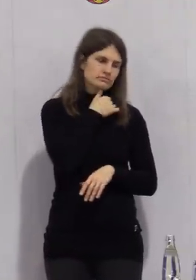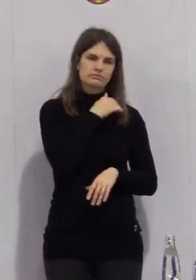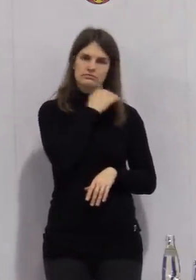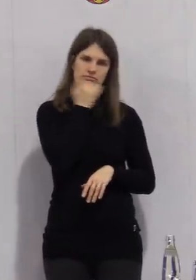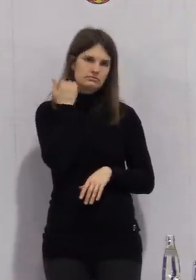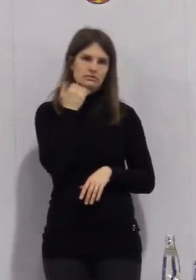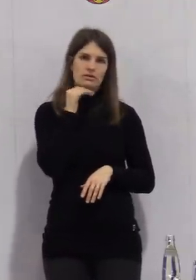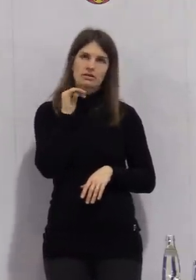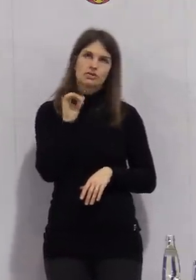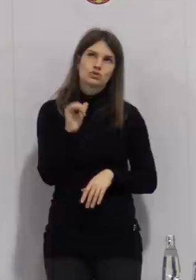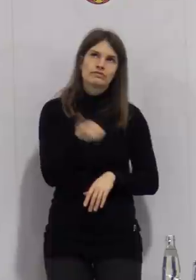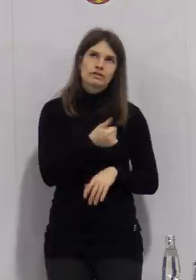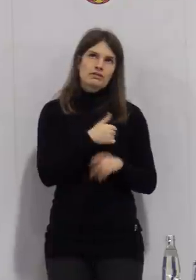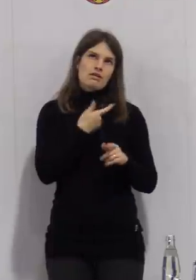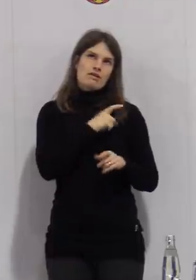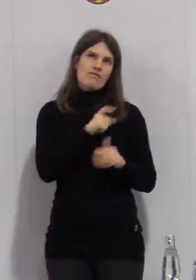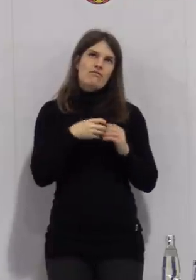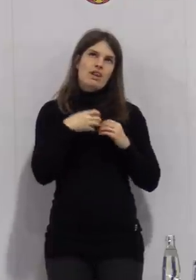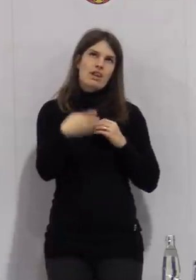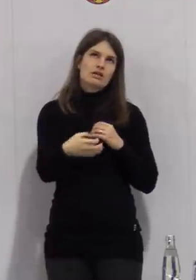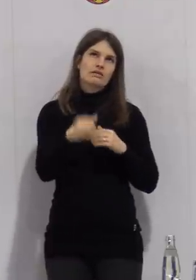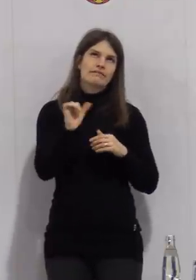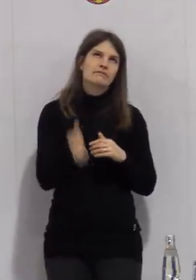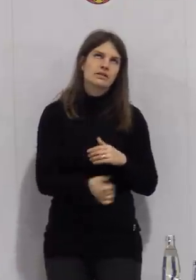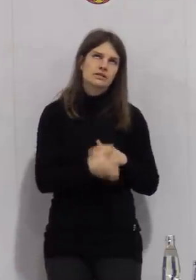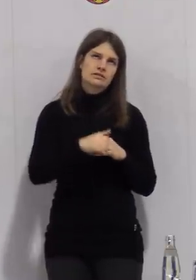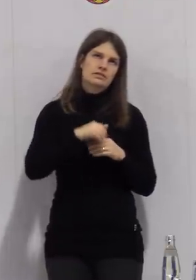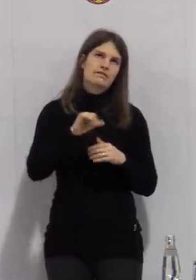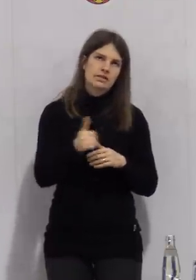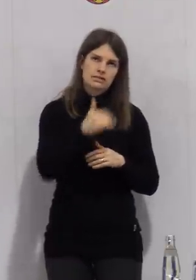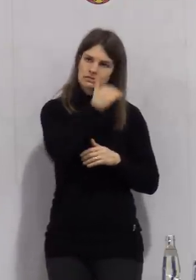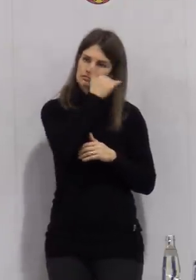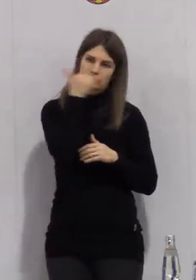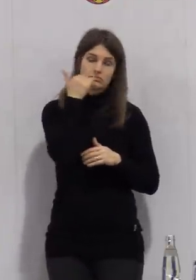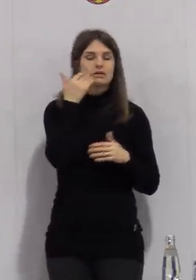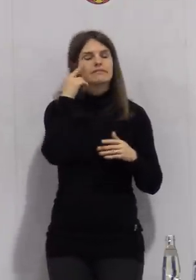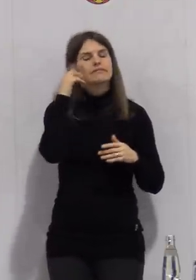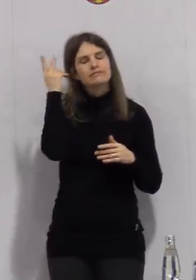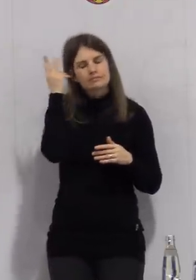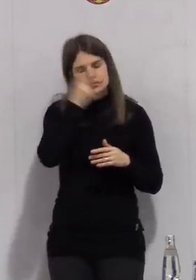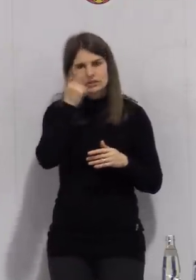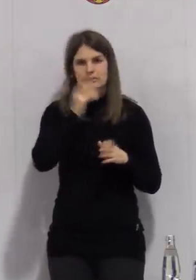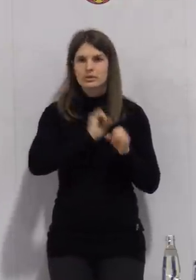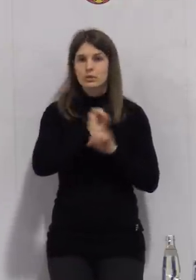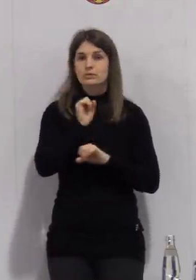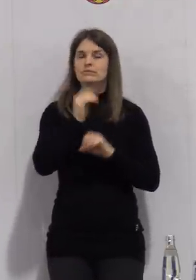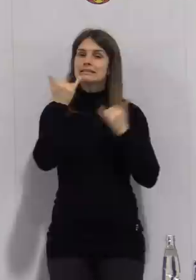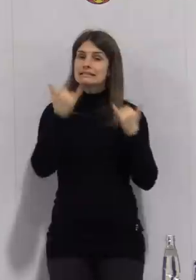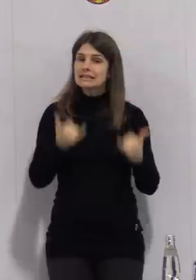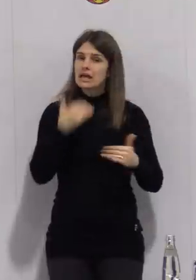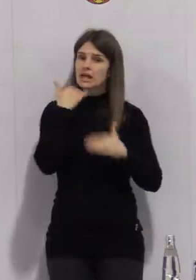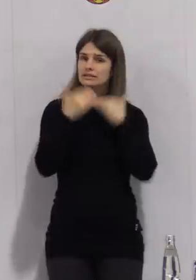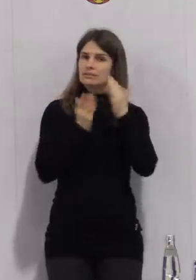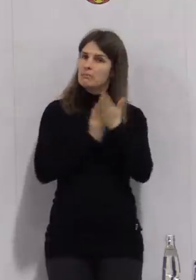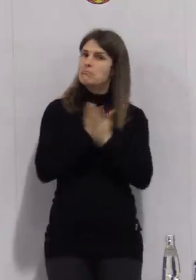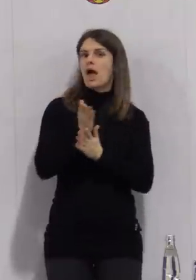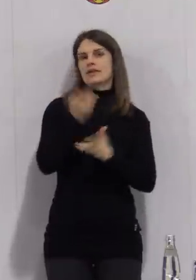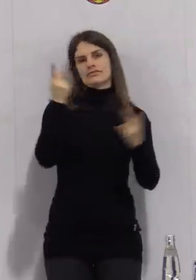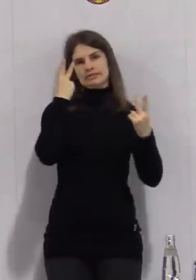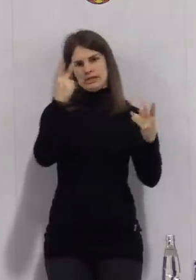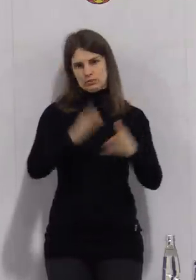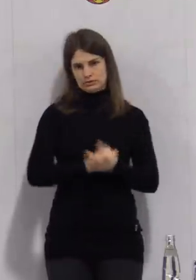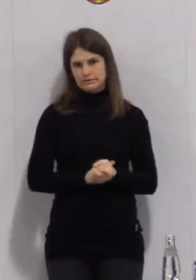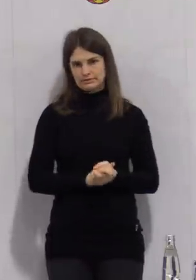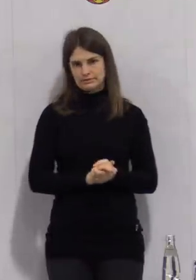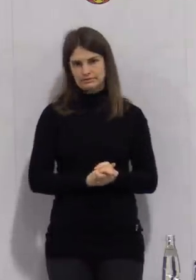geht das wieder so weiter. Aber wir möchten Ihnen auch eine Perspektive aufzeigen. Wir